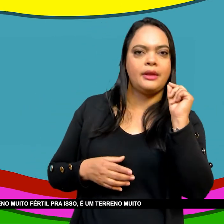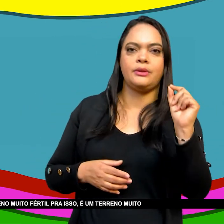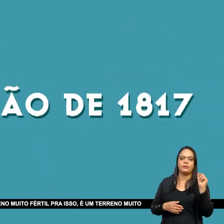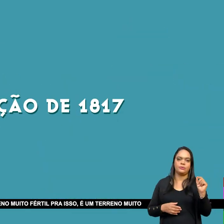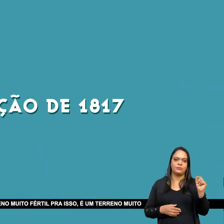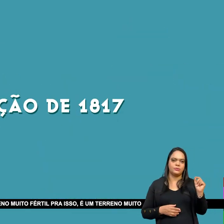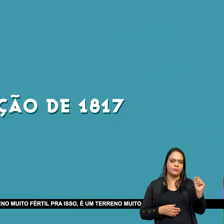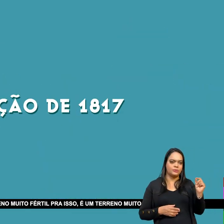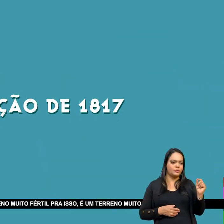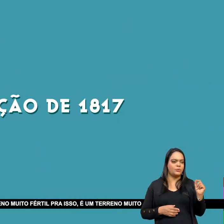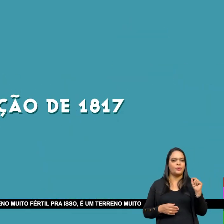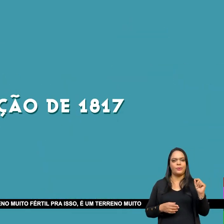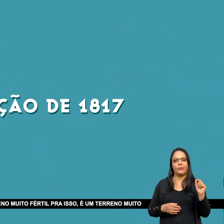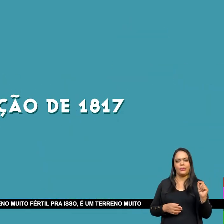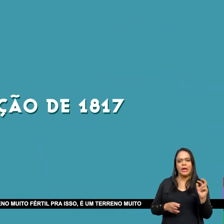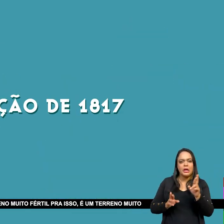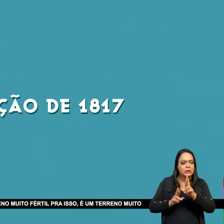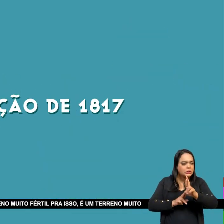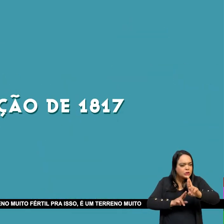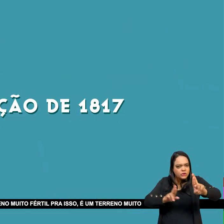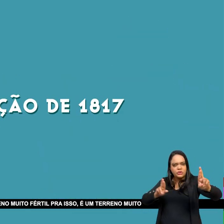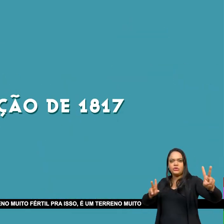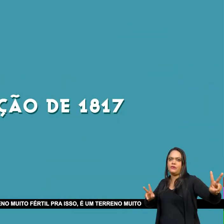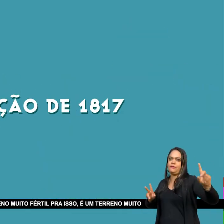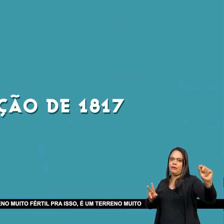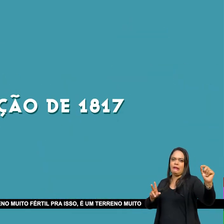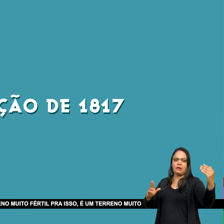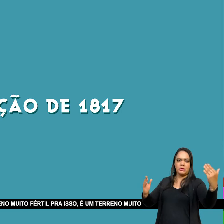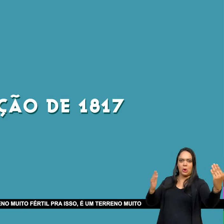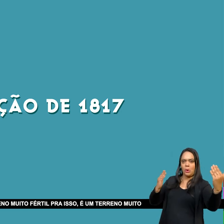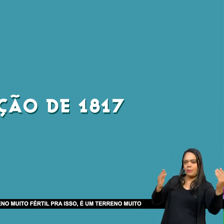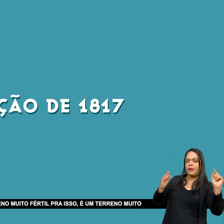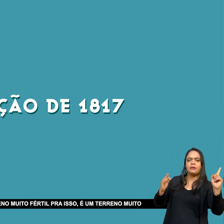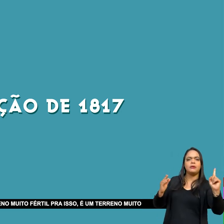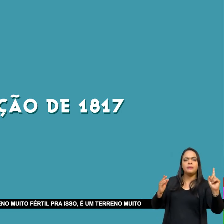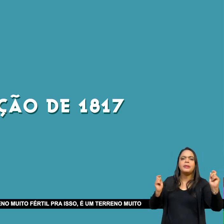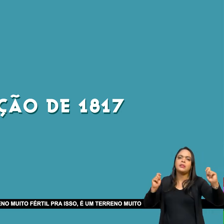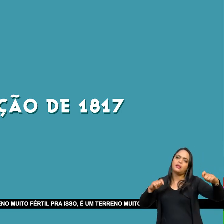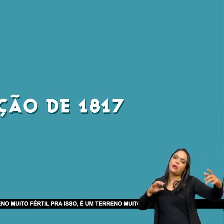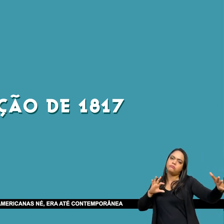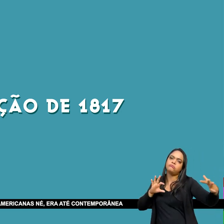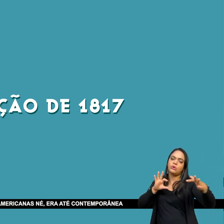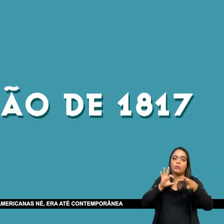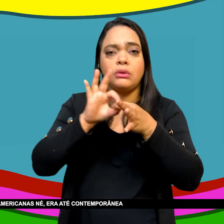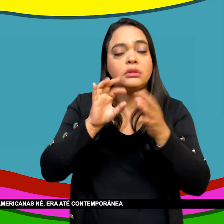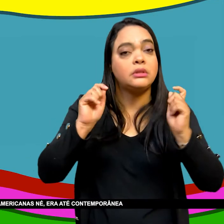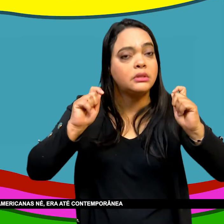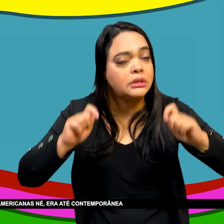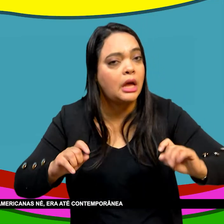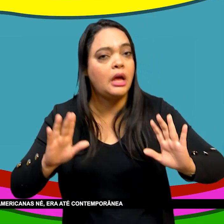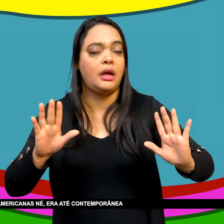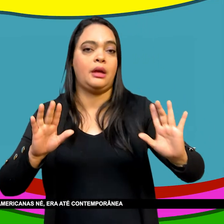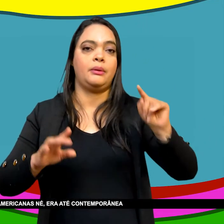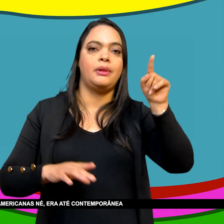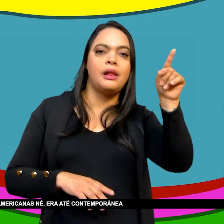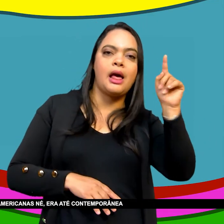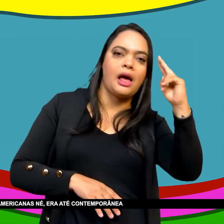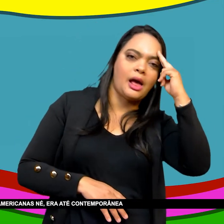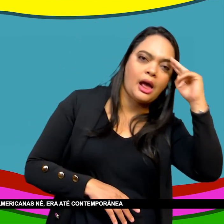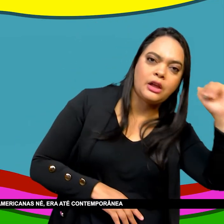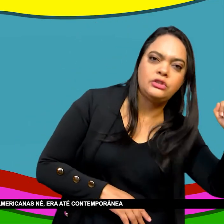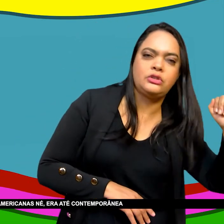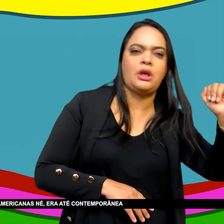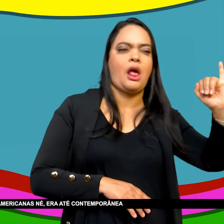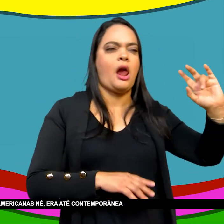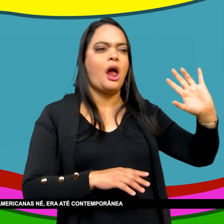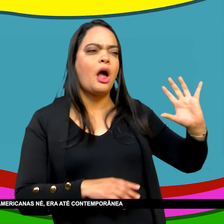No caso de 1817 Eu acho que é um terreno Muito fértil para isso É um terreno muito fértil Porque em parte O